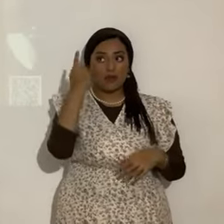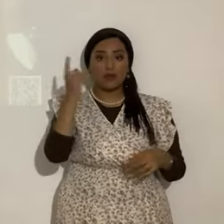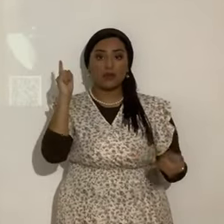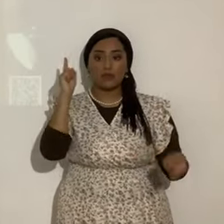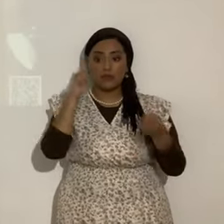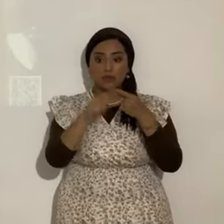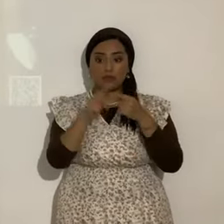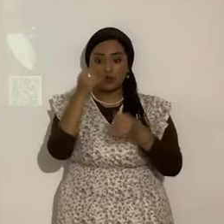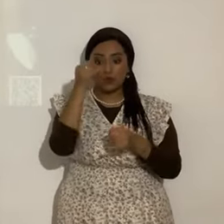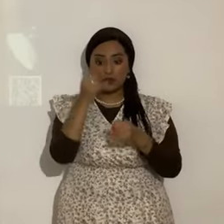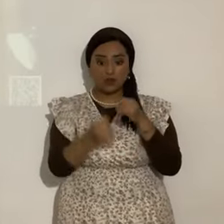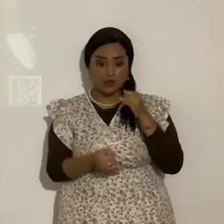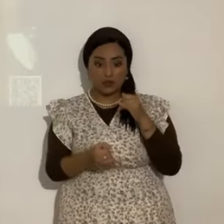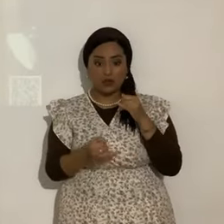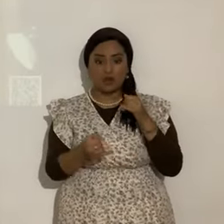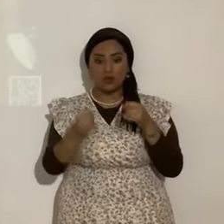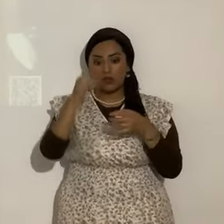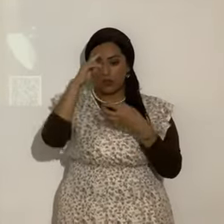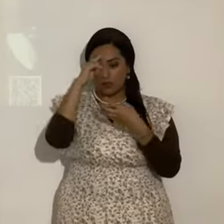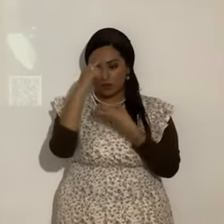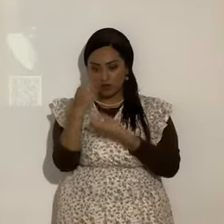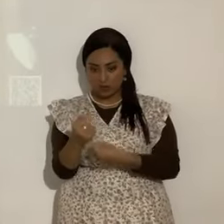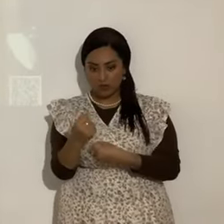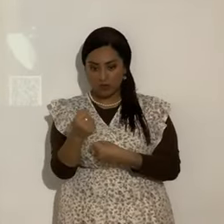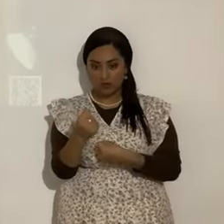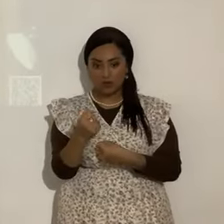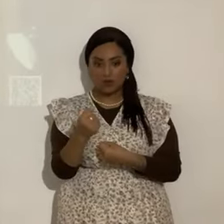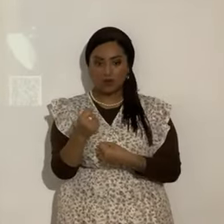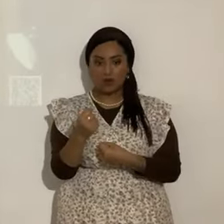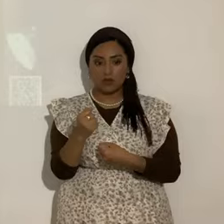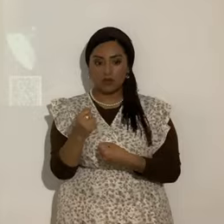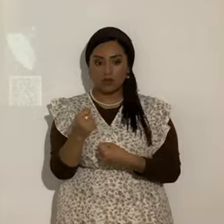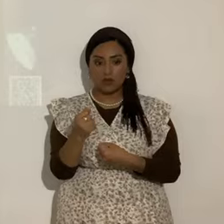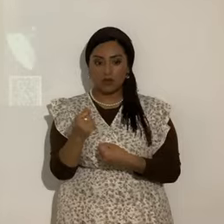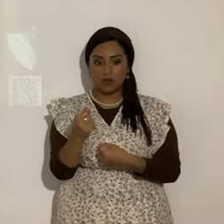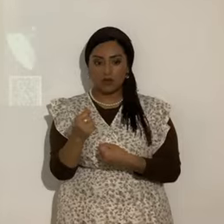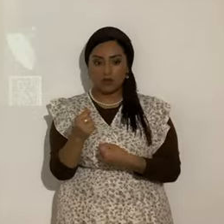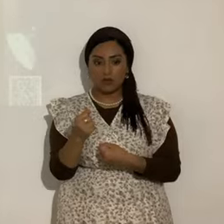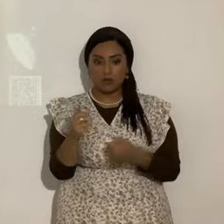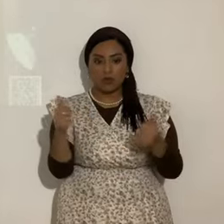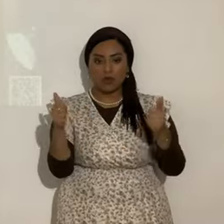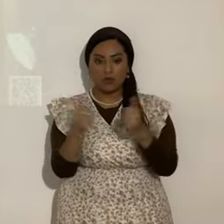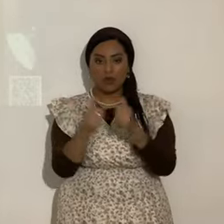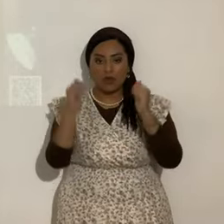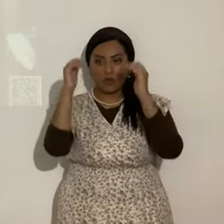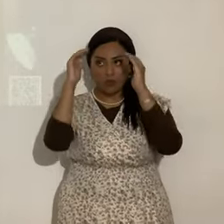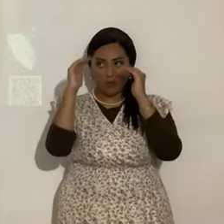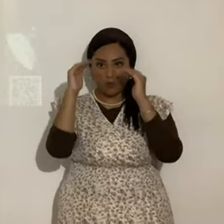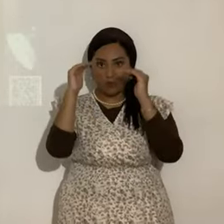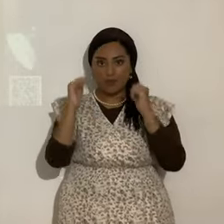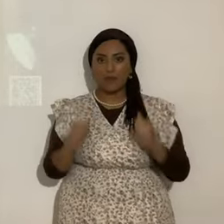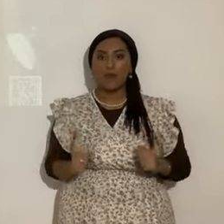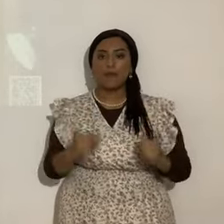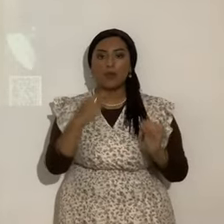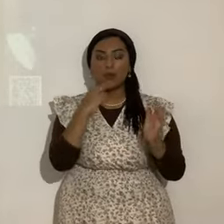fin la confianza y el groblearnos en la esperanza. Anoten ese verso.